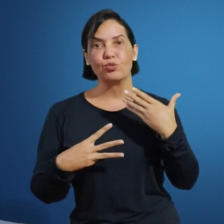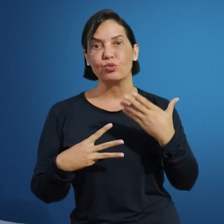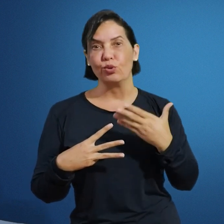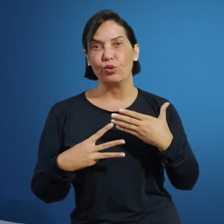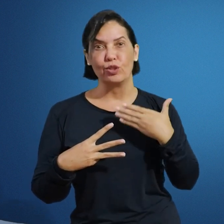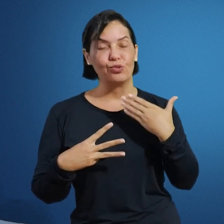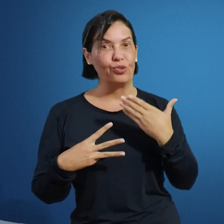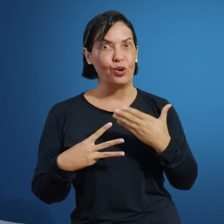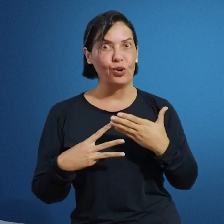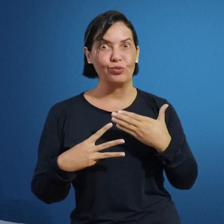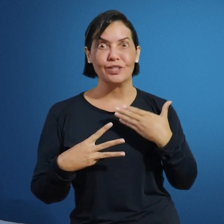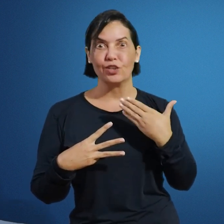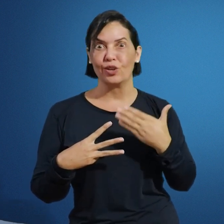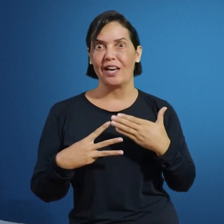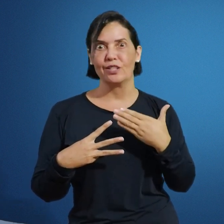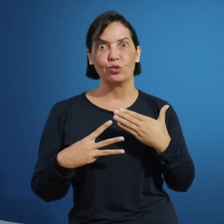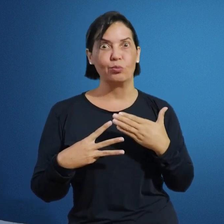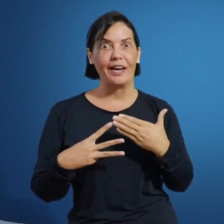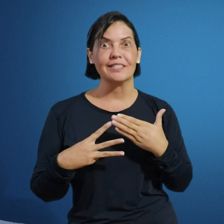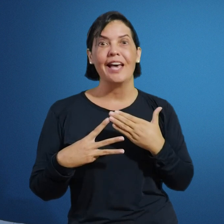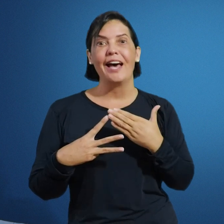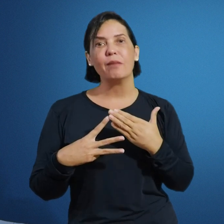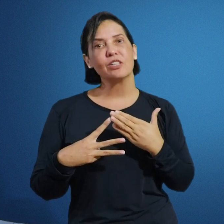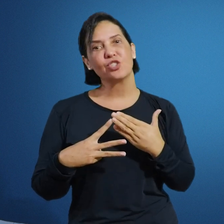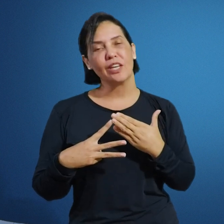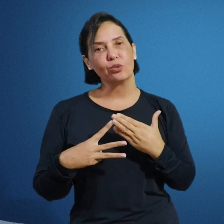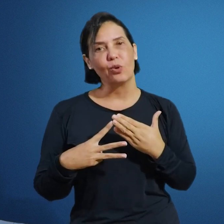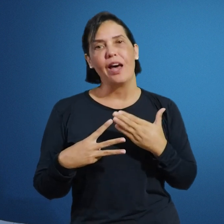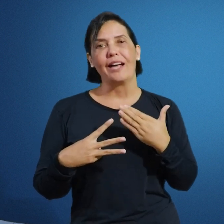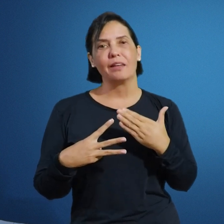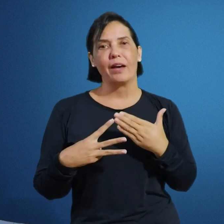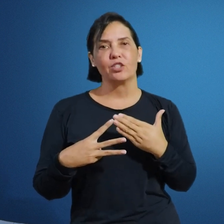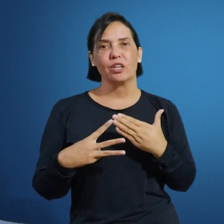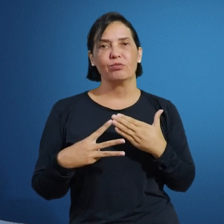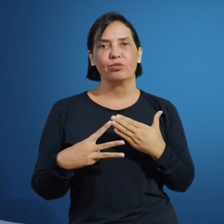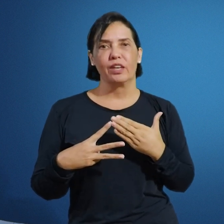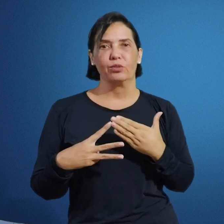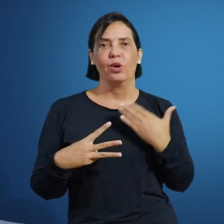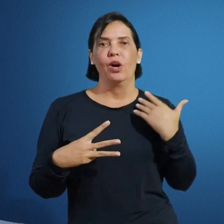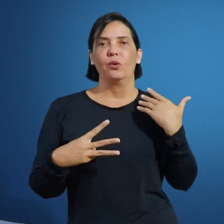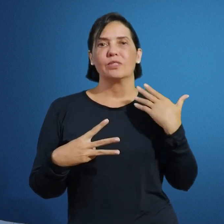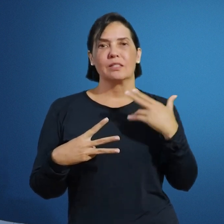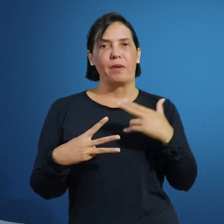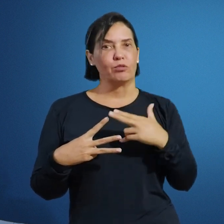discussões, fóruns, questionários e tudo mais, abrangendo a temática e envolvendo os aspectos